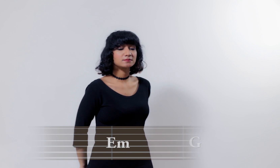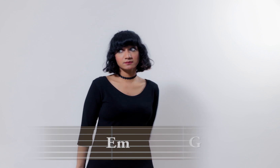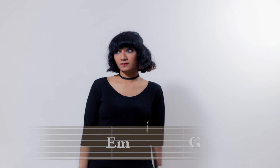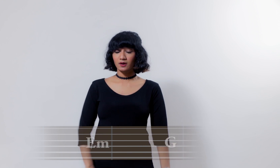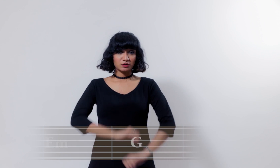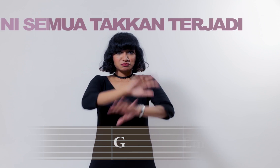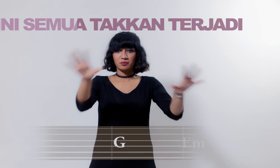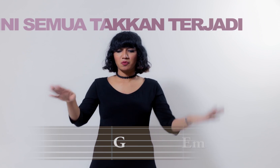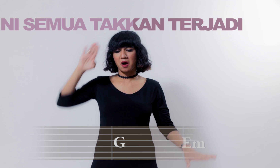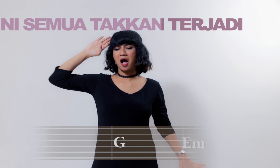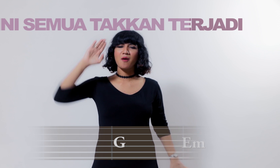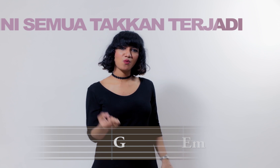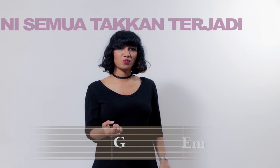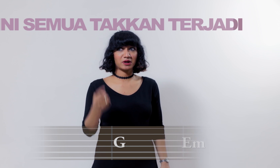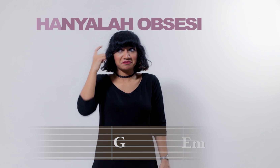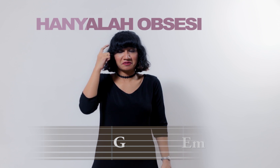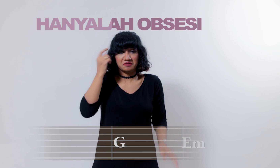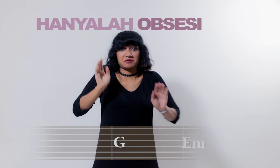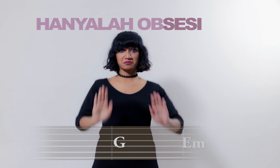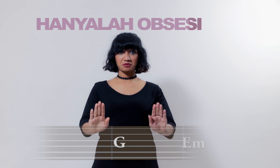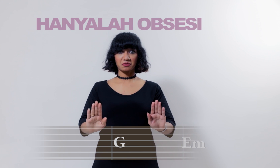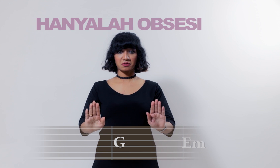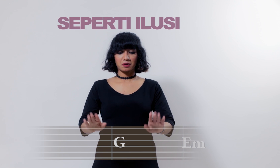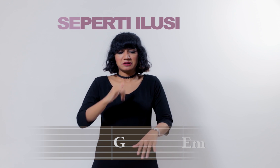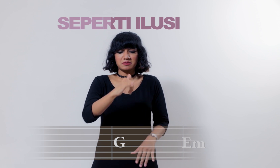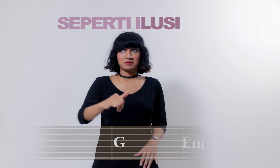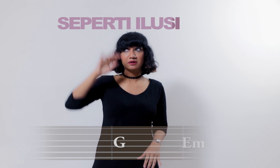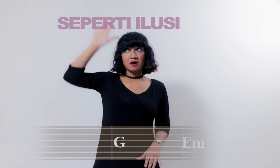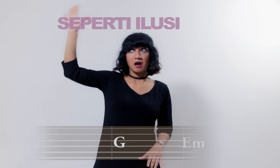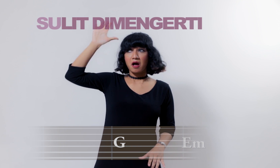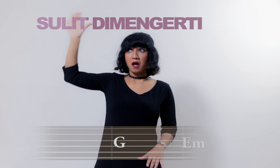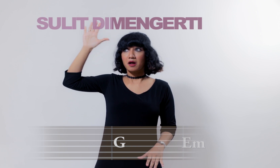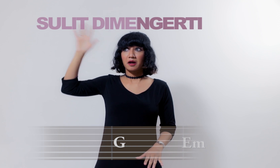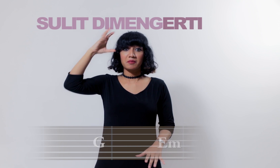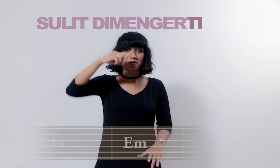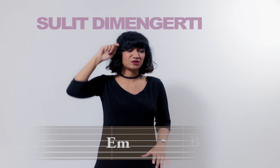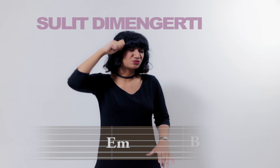Ini semua takkan terjadi Hanyalah obsesi Seperti ilusi Sulit dimengerti